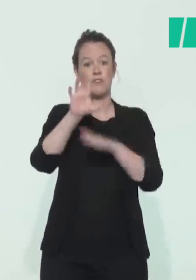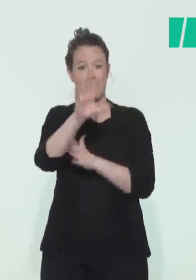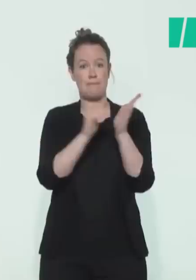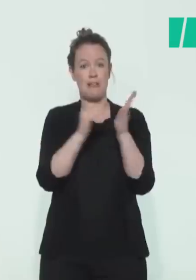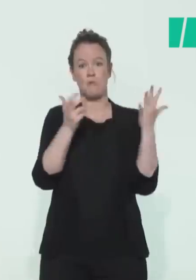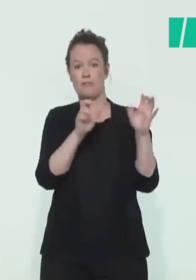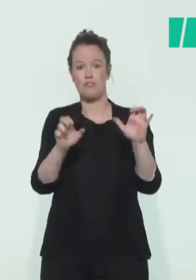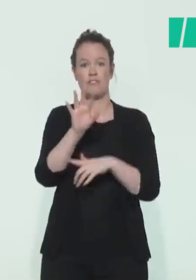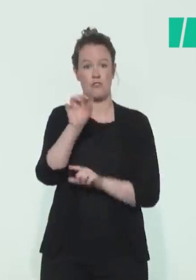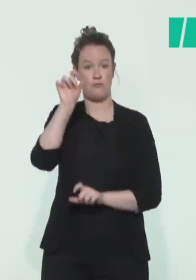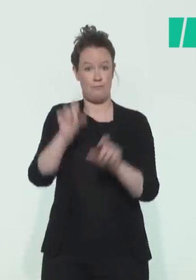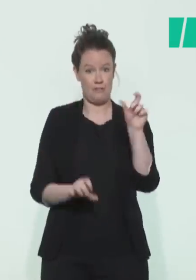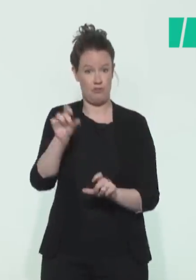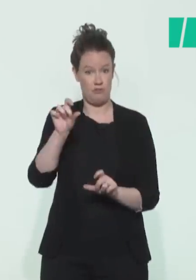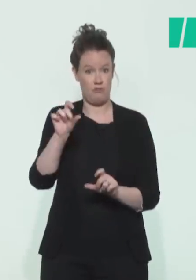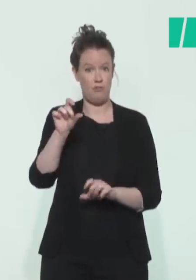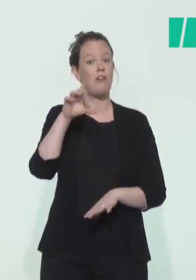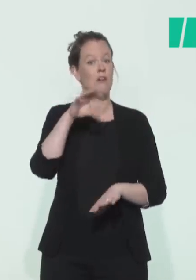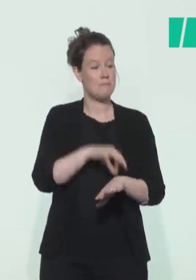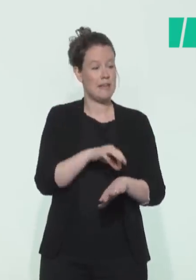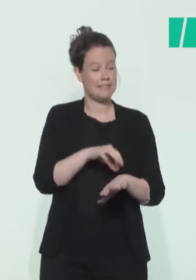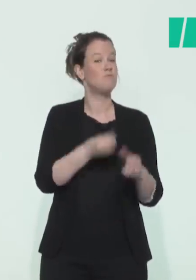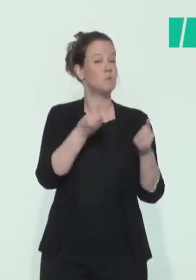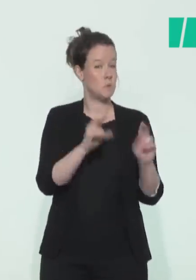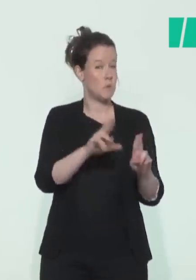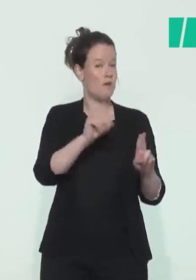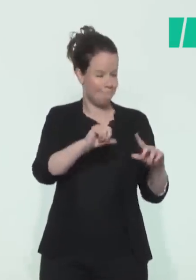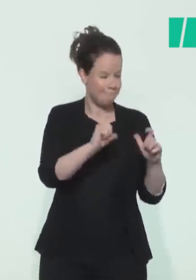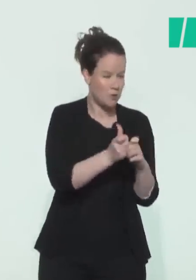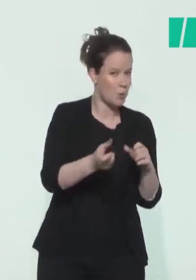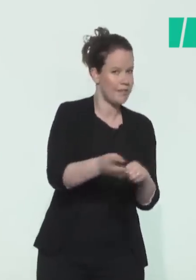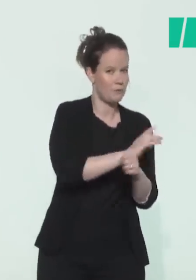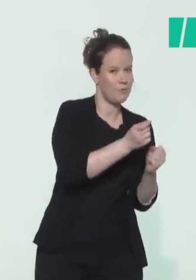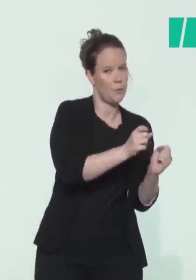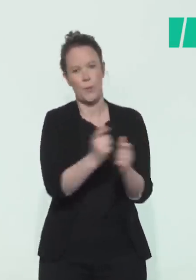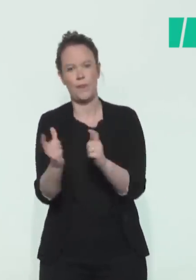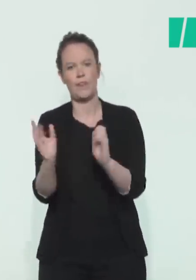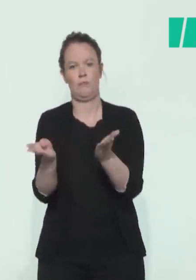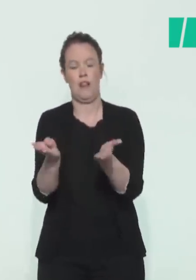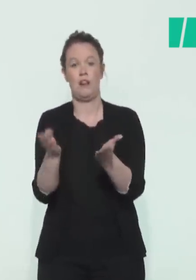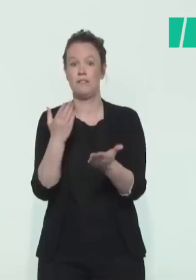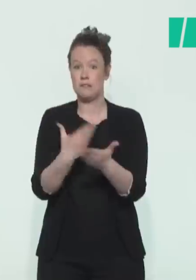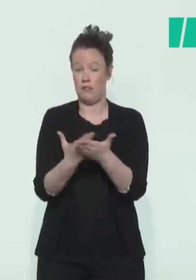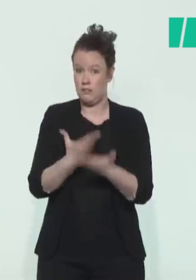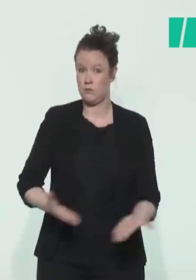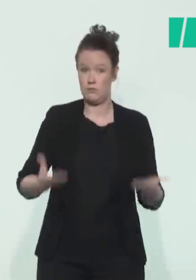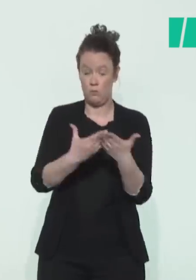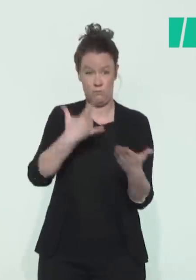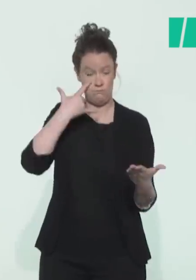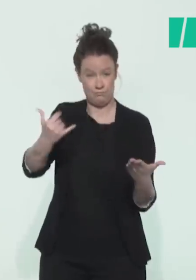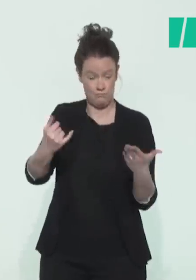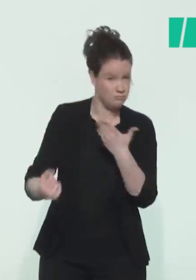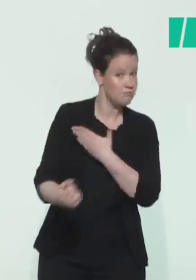personnes atteintes par la maladie qui ont dû être hospitalisées. C'est totalement inédit. Les